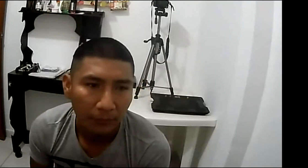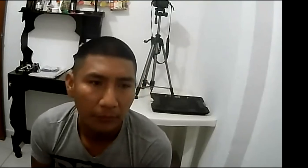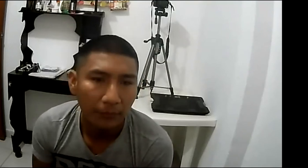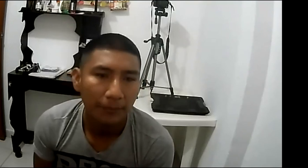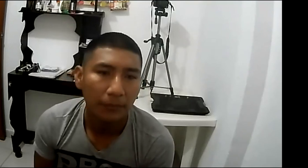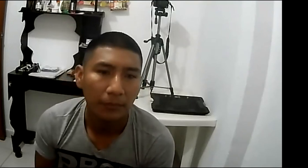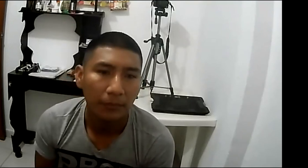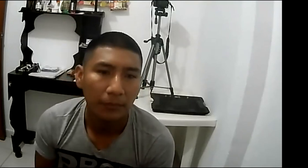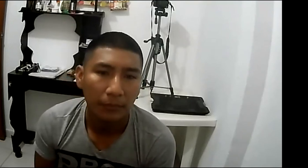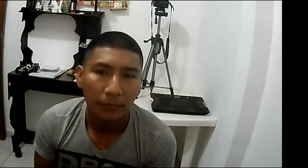Rubén Cacciotti, ¿so Mario?